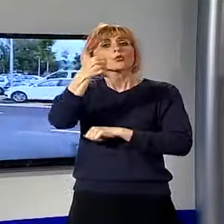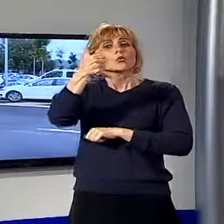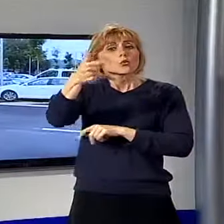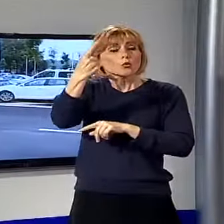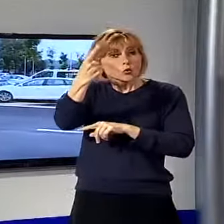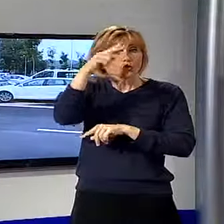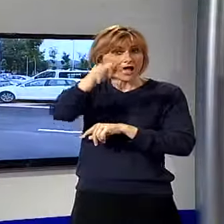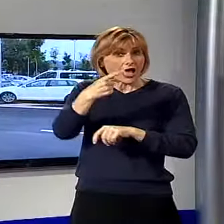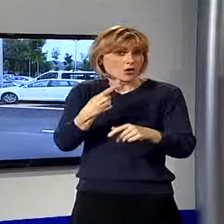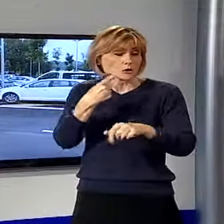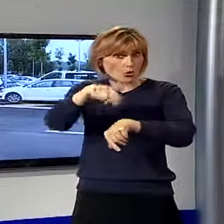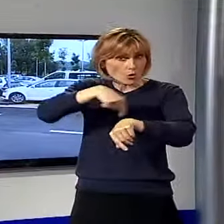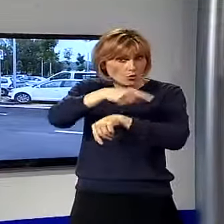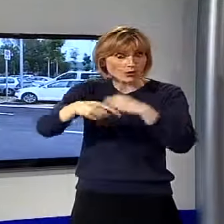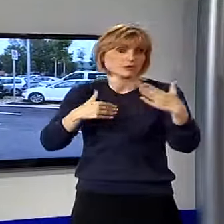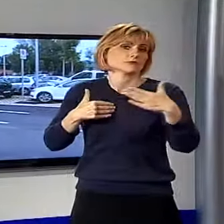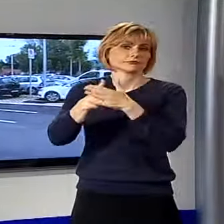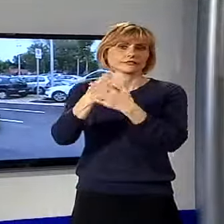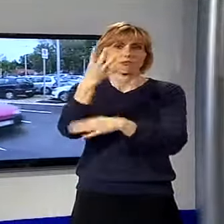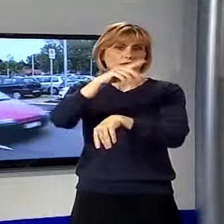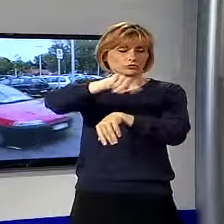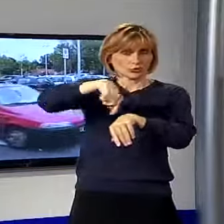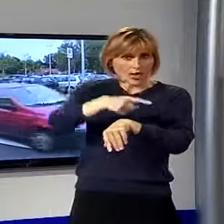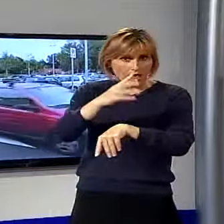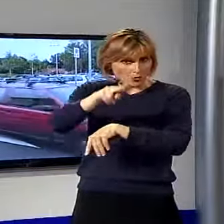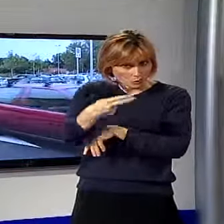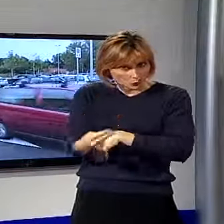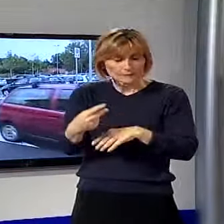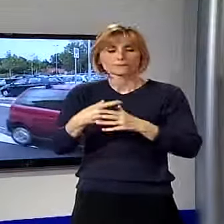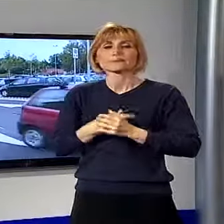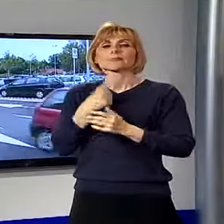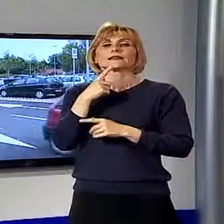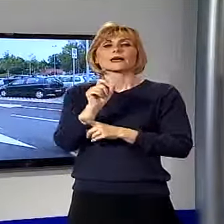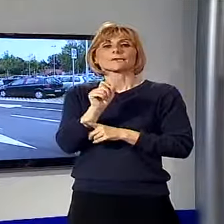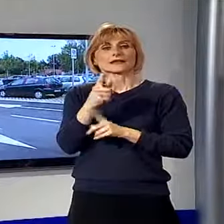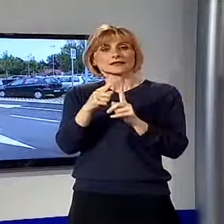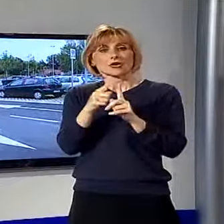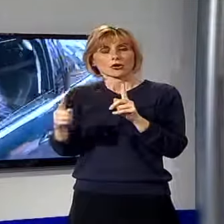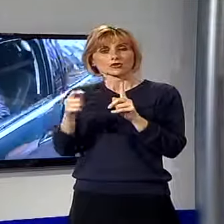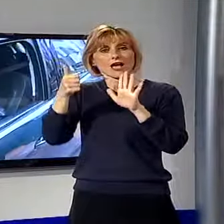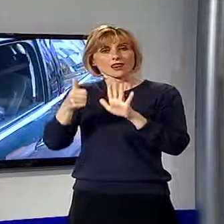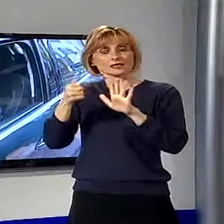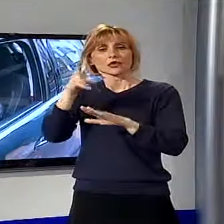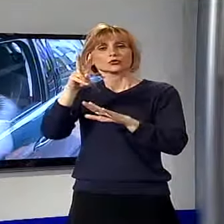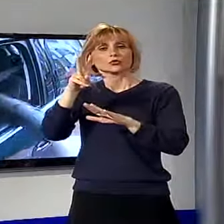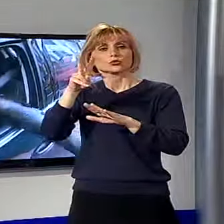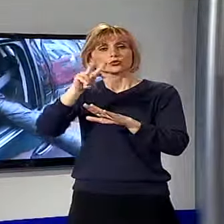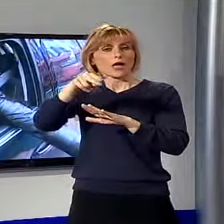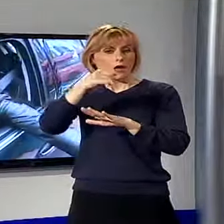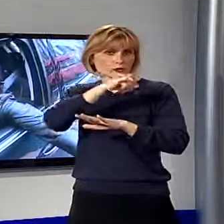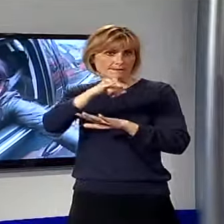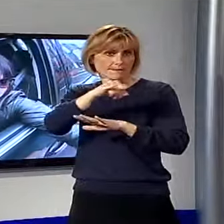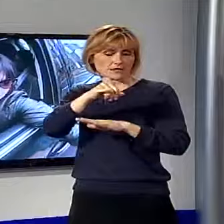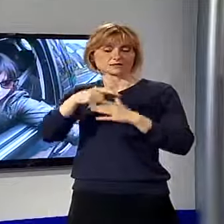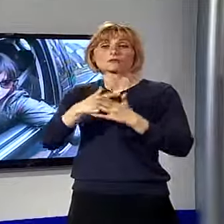'ora con un tetto massimo di 4 euro. Dalla mezzanotte alle 6 tariffa forfettaria di 2 euro e mezzo. Come era logico